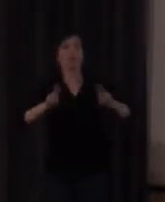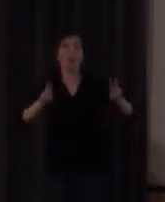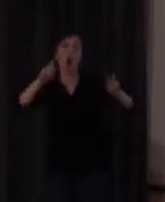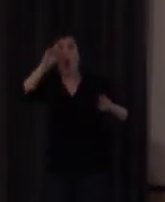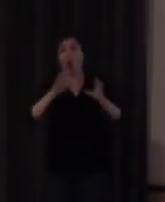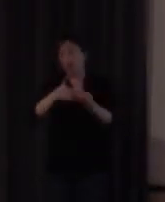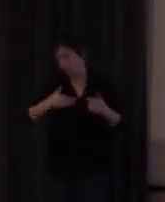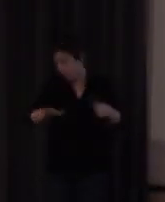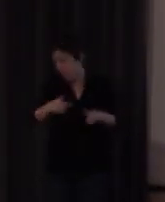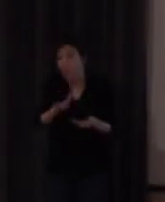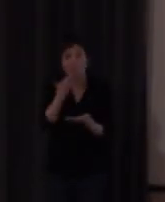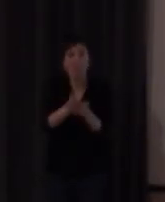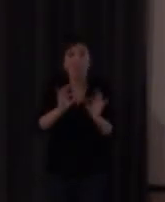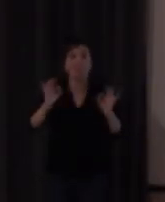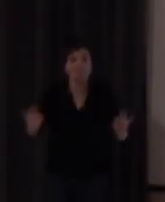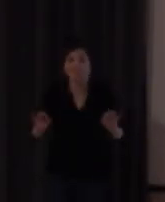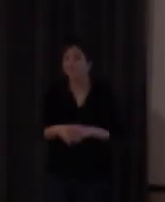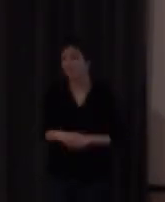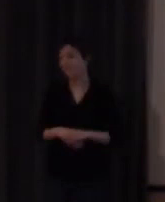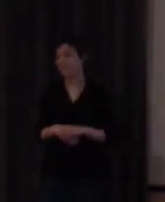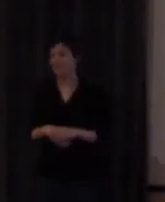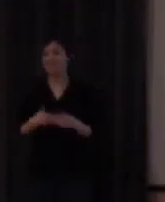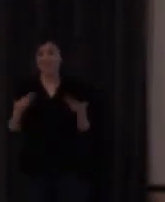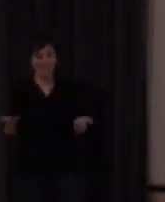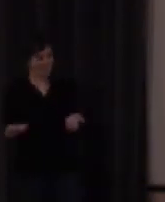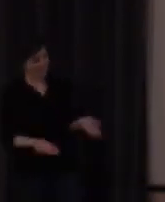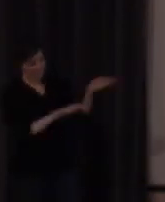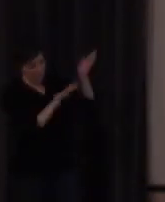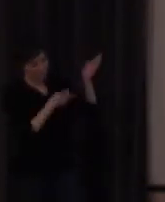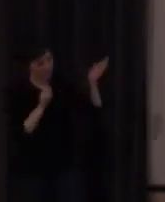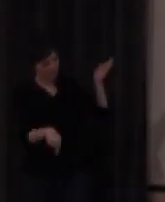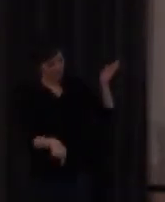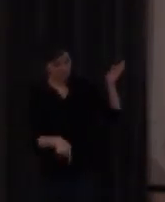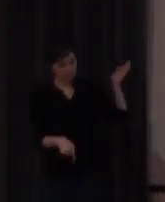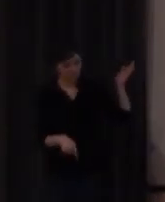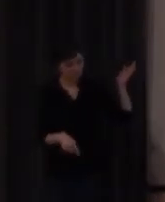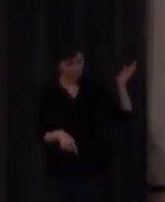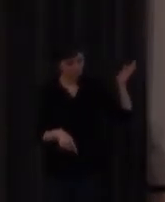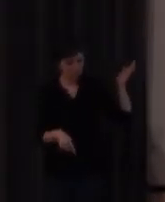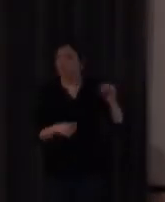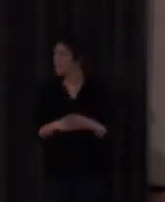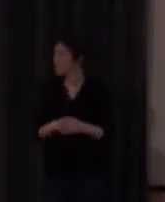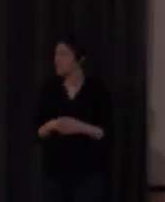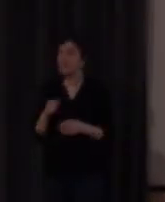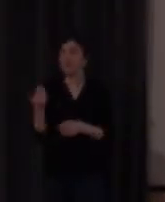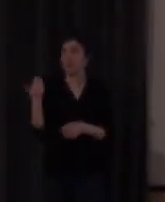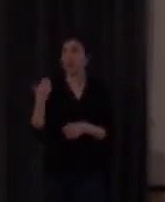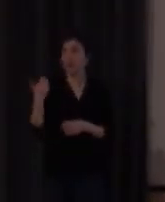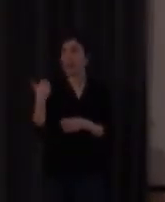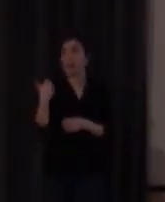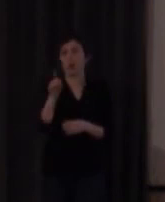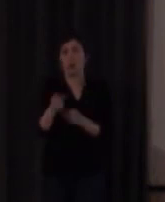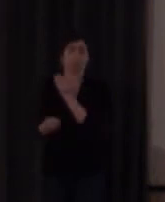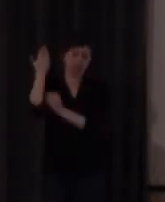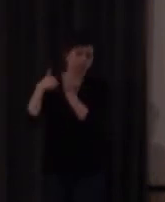es mi propuesta ¿vale? aquí les traigo también una esto esto no es reciente es ya de hace